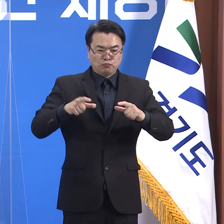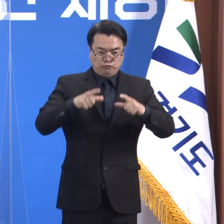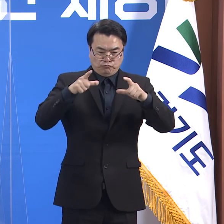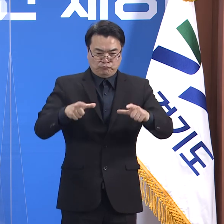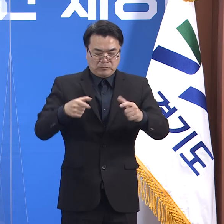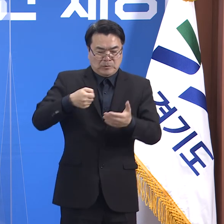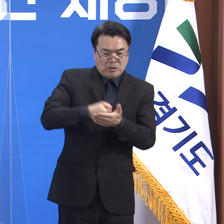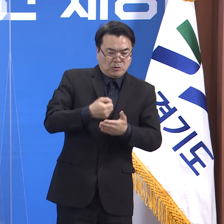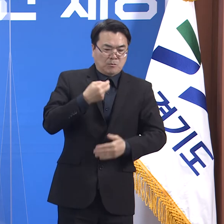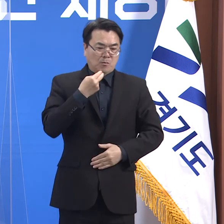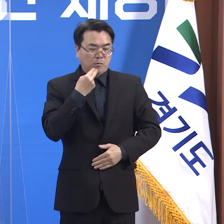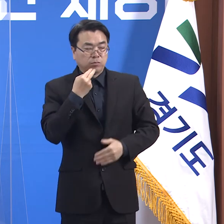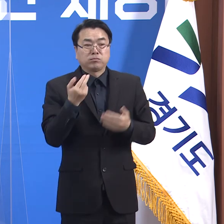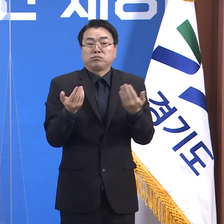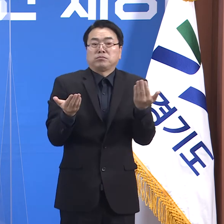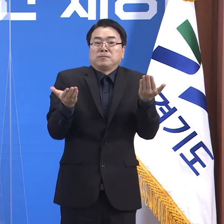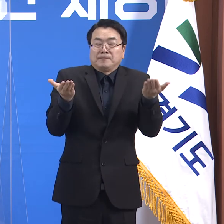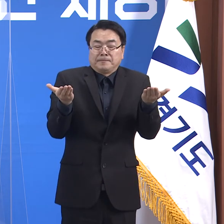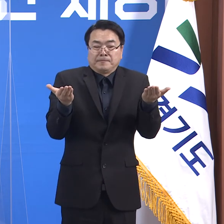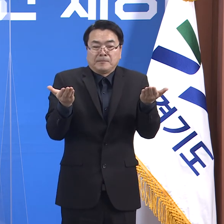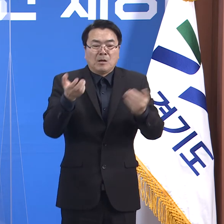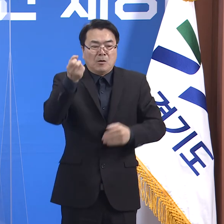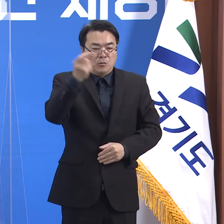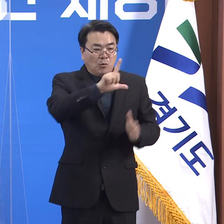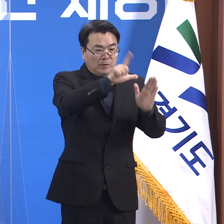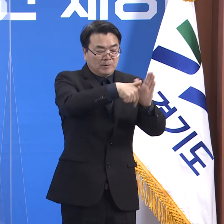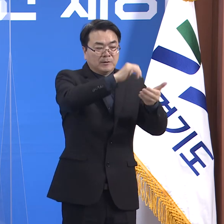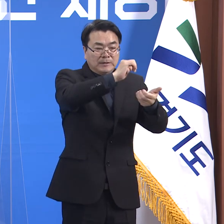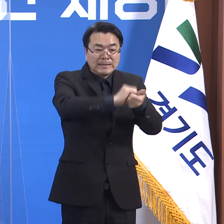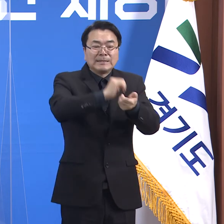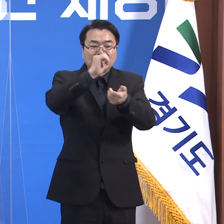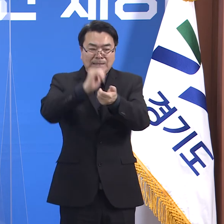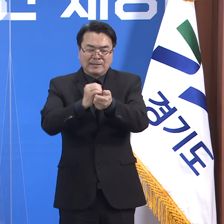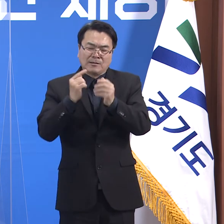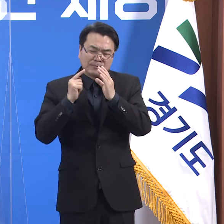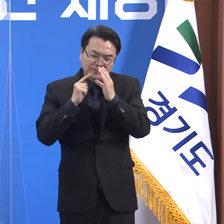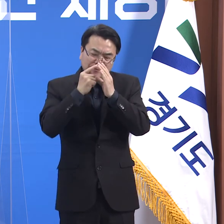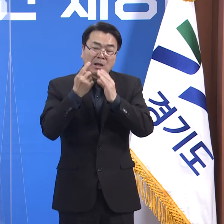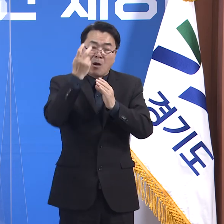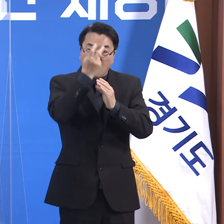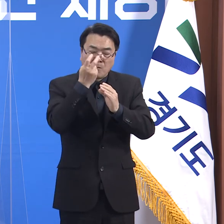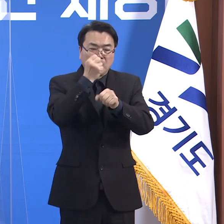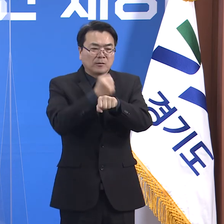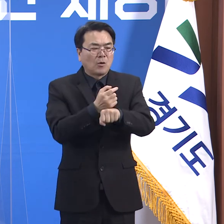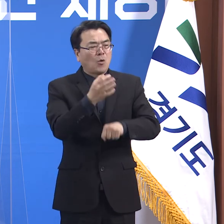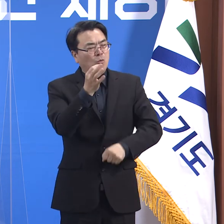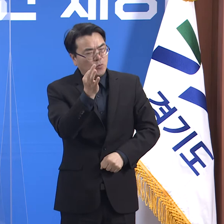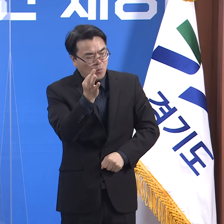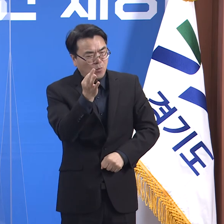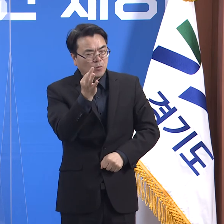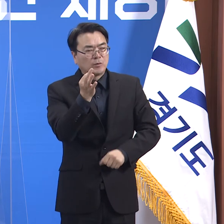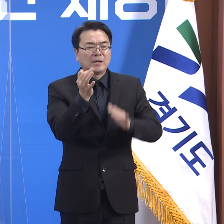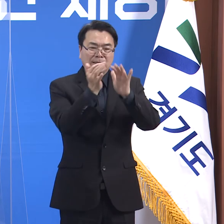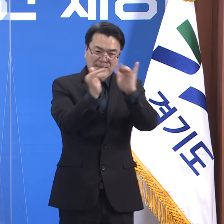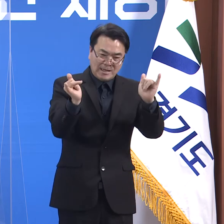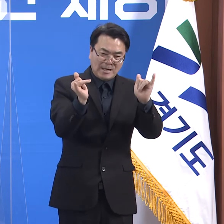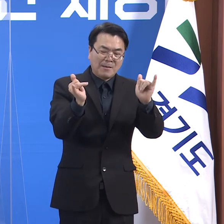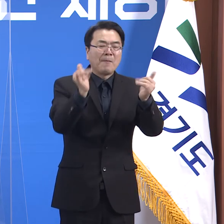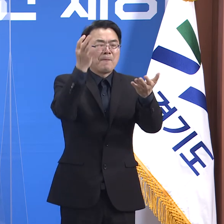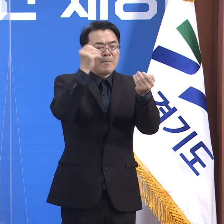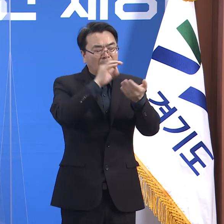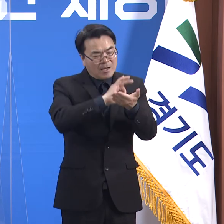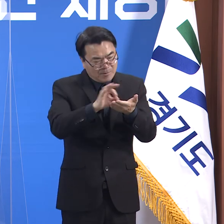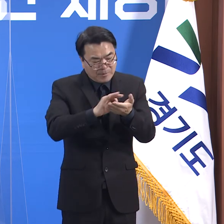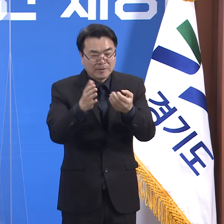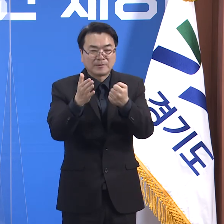주기적 선제검사 프로그램의 경우도 많은 재정과 인적, 물적 자원이 드는 일이기 때문에 비용 대비 편익이